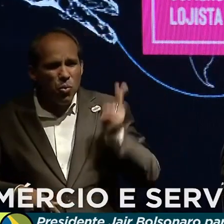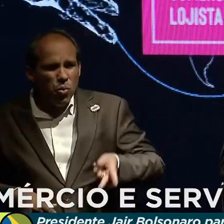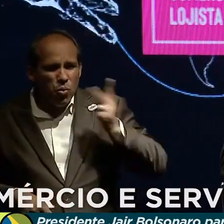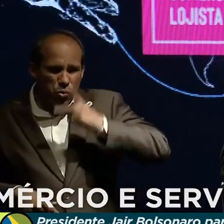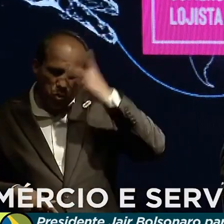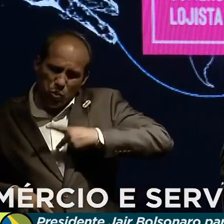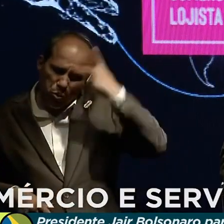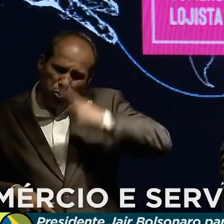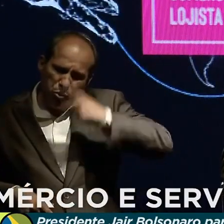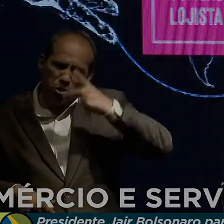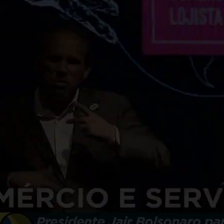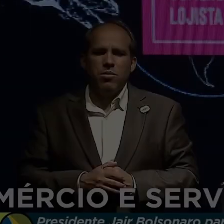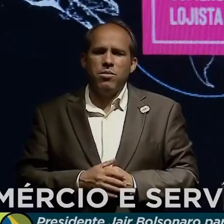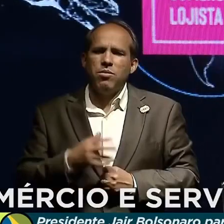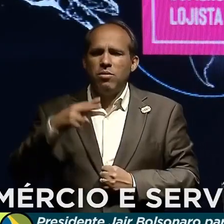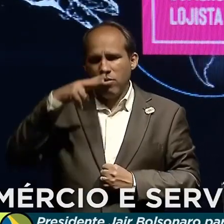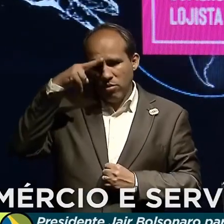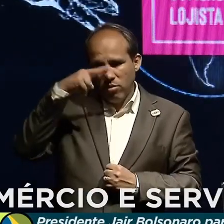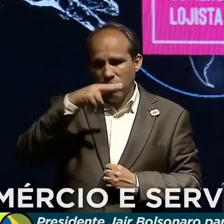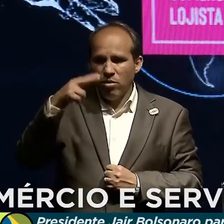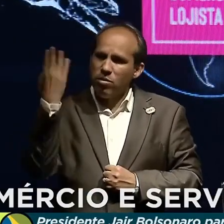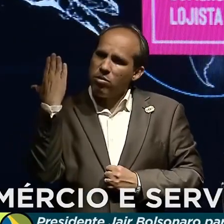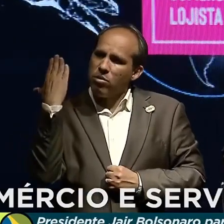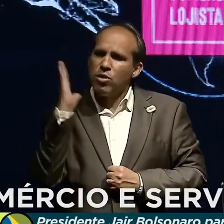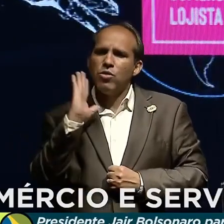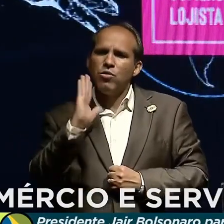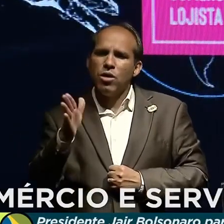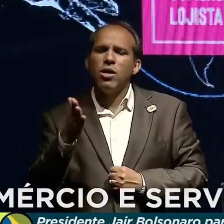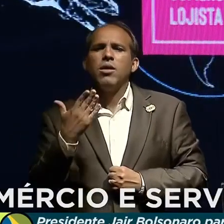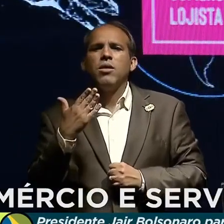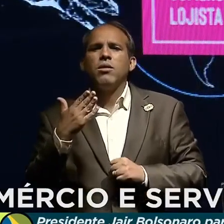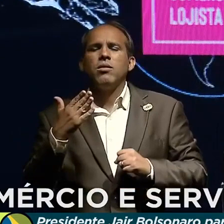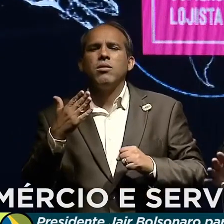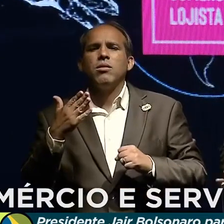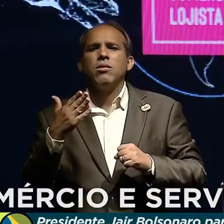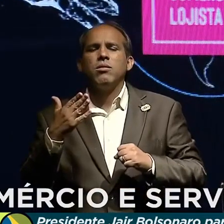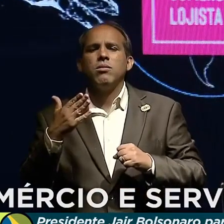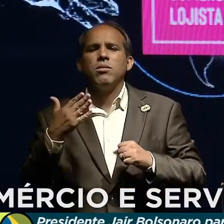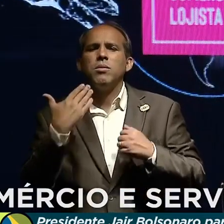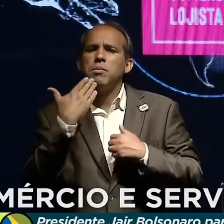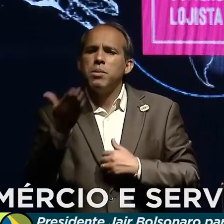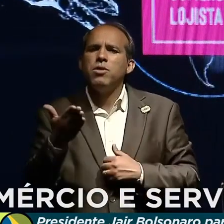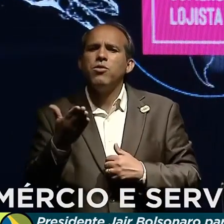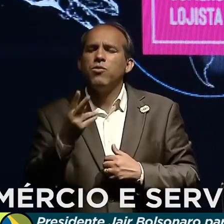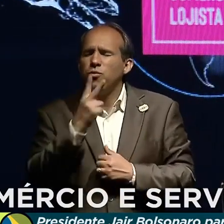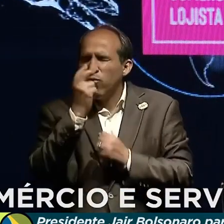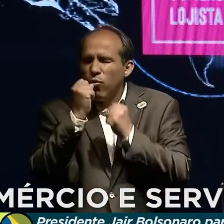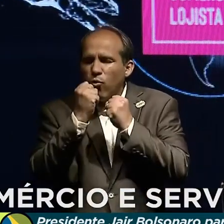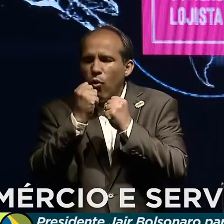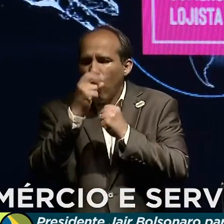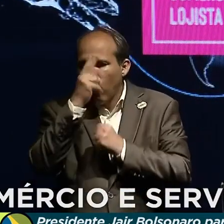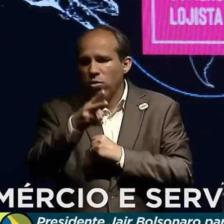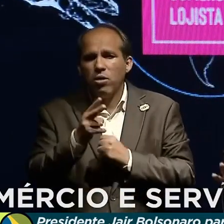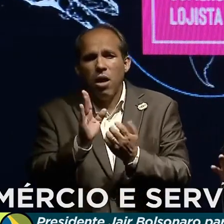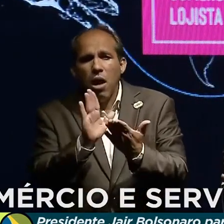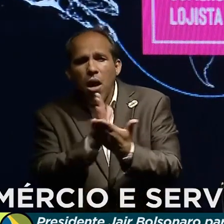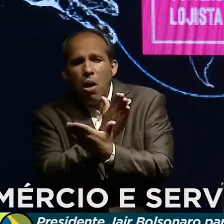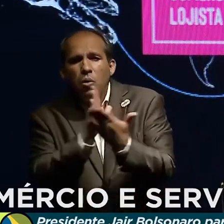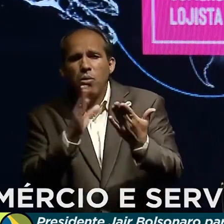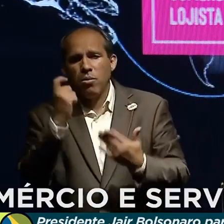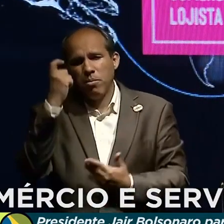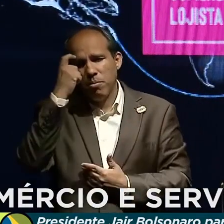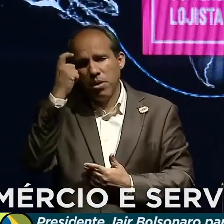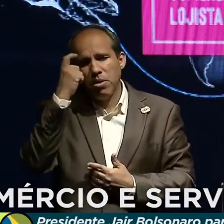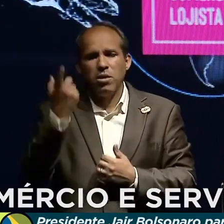indiferente a tudo isso. Fiz um apelo dramático. Para alguns, ficou até